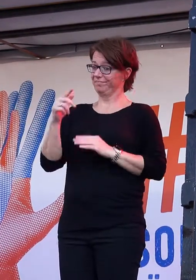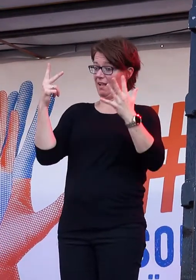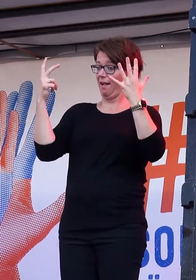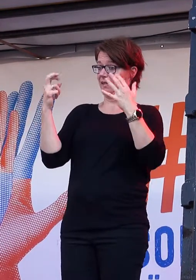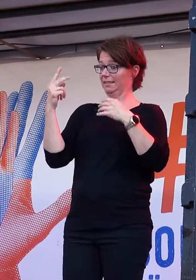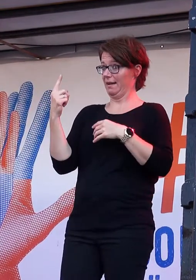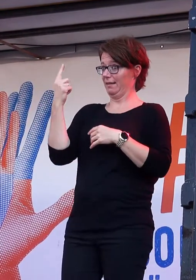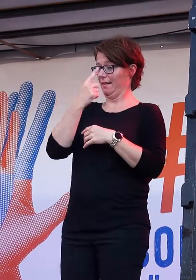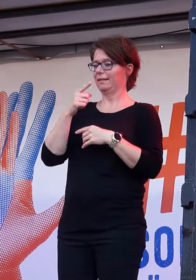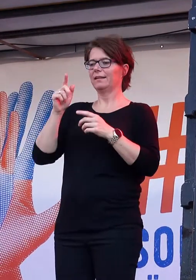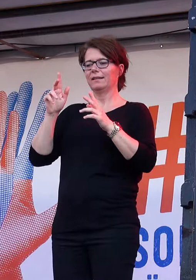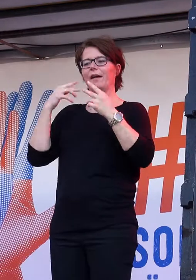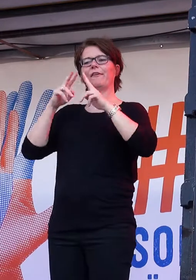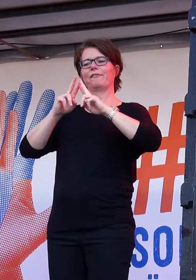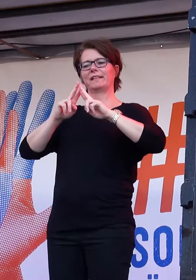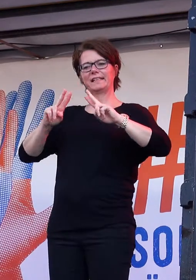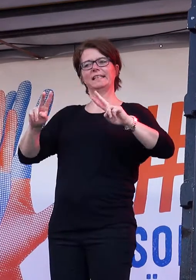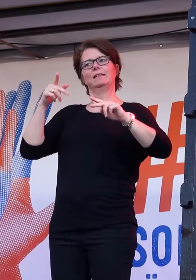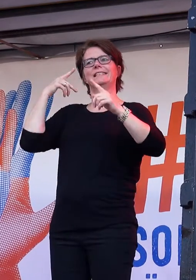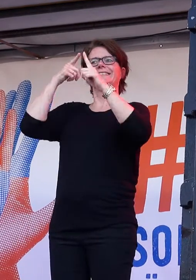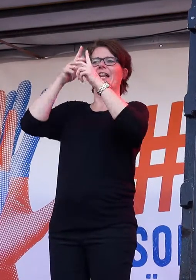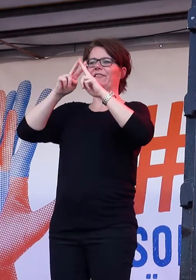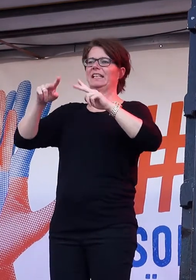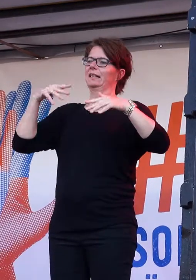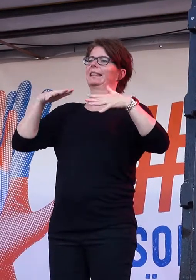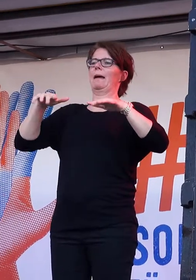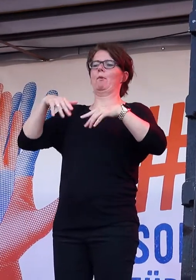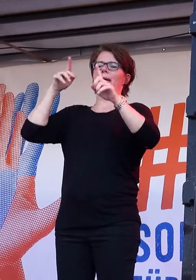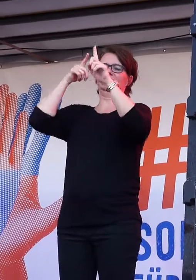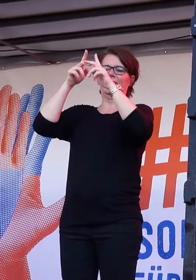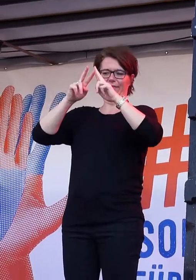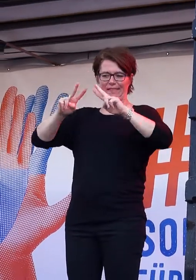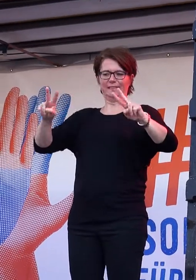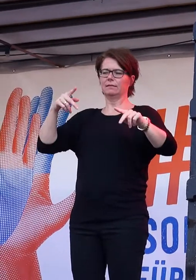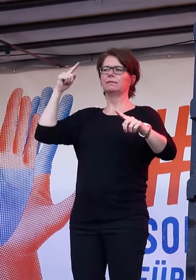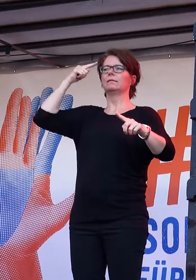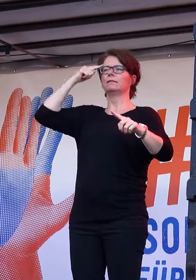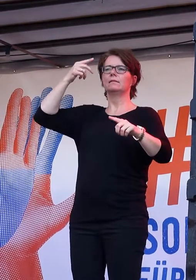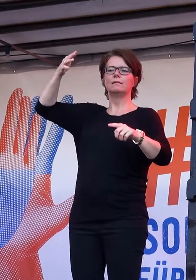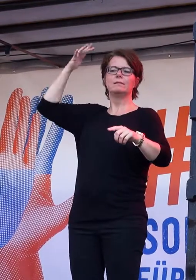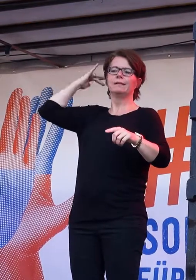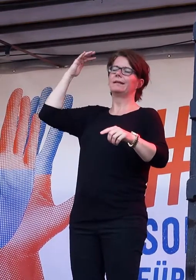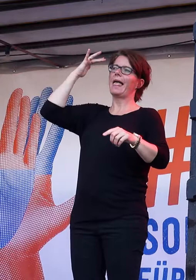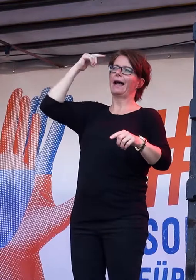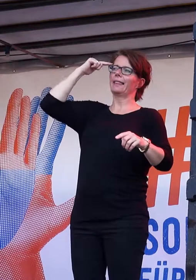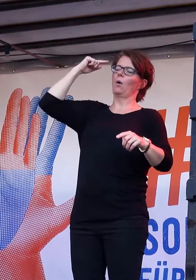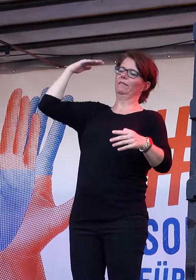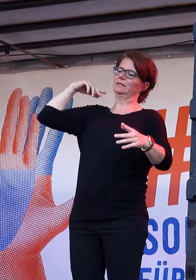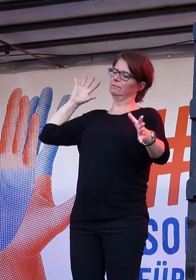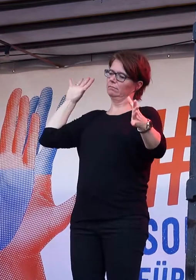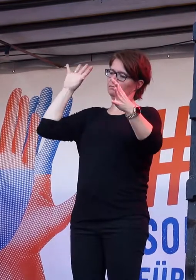Und das soll uns auch heute verbinden. Keine Gewalt. Es ist schrecklich,